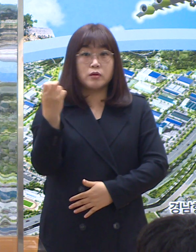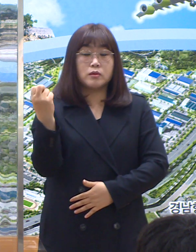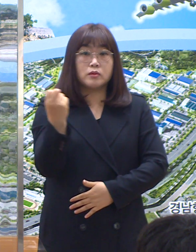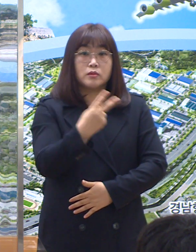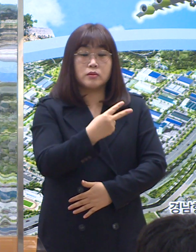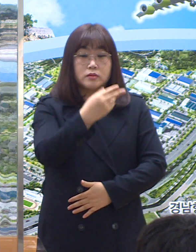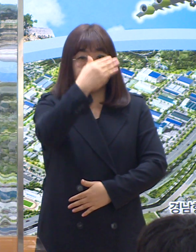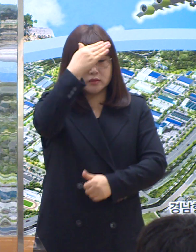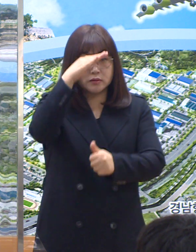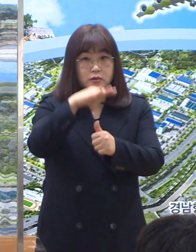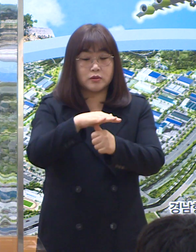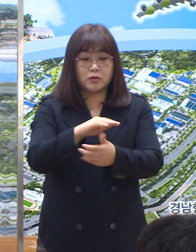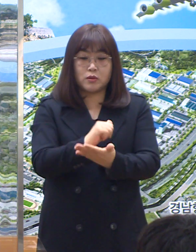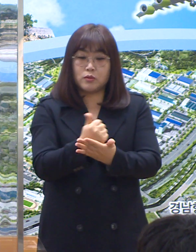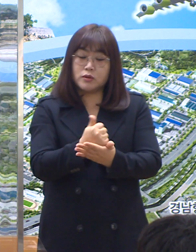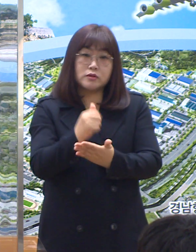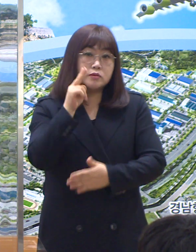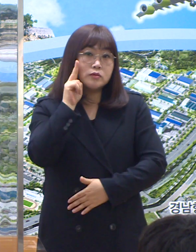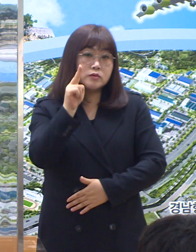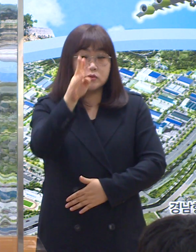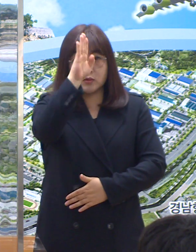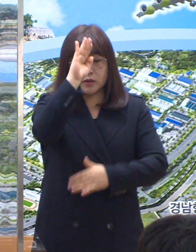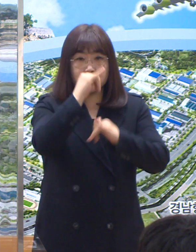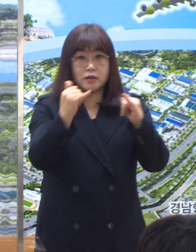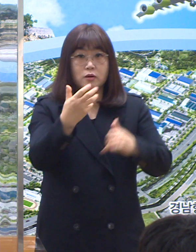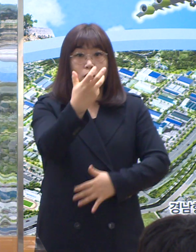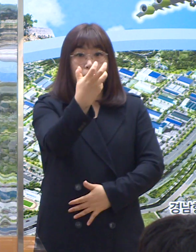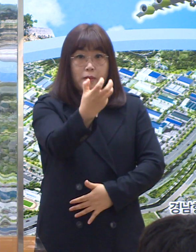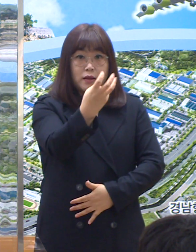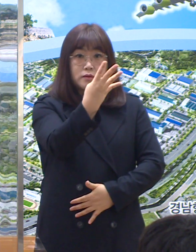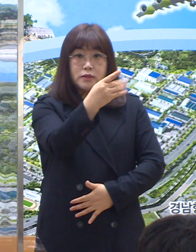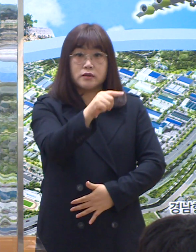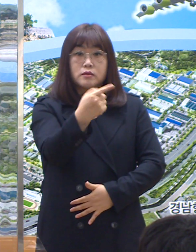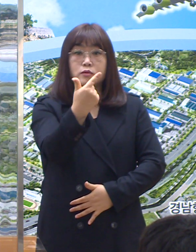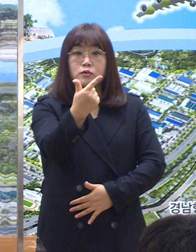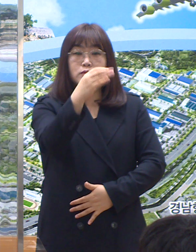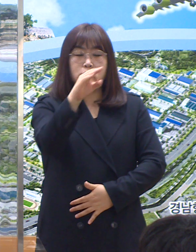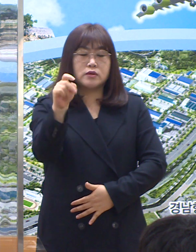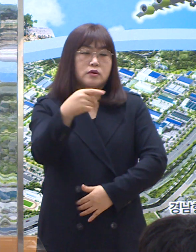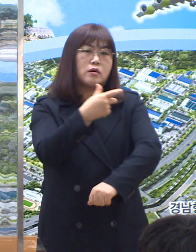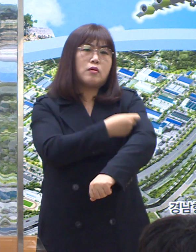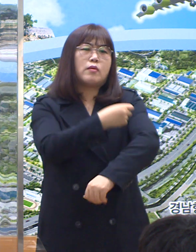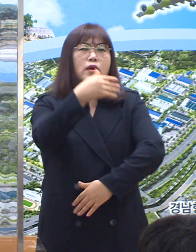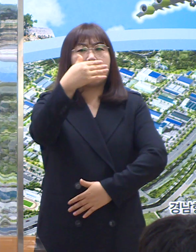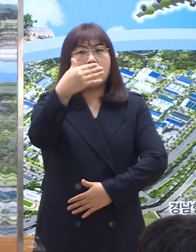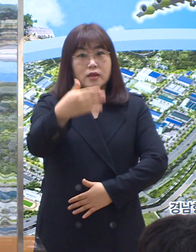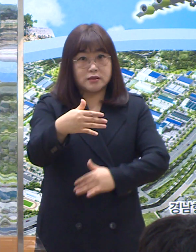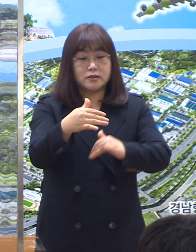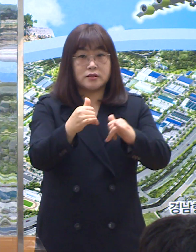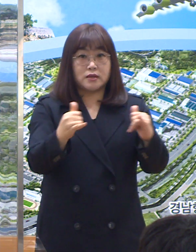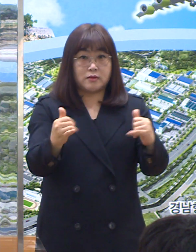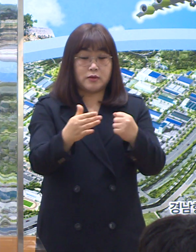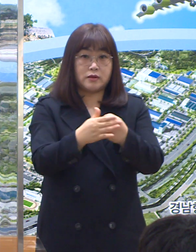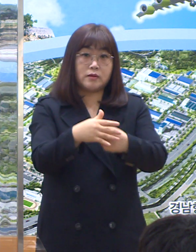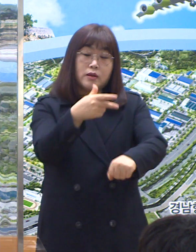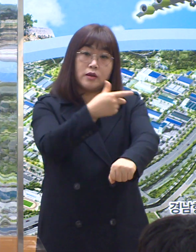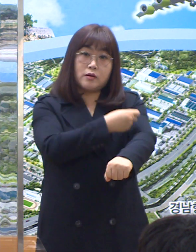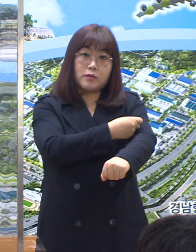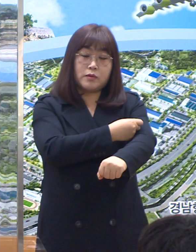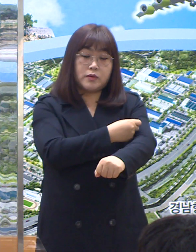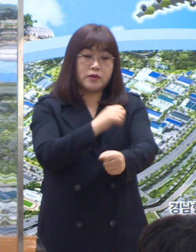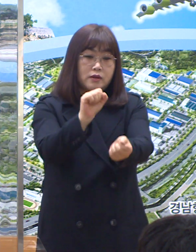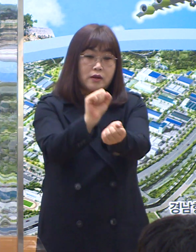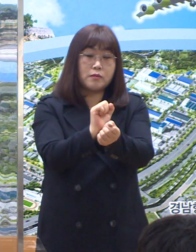청소년 위중증 환자 중 84.6%는 미접종자로 예방접종 시 감염